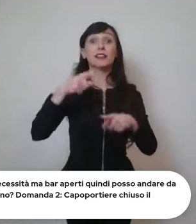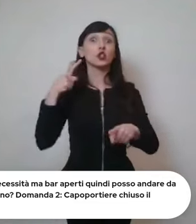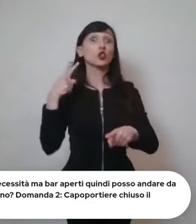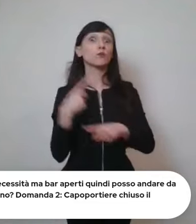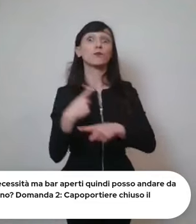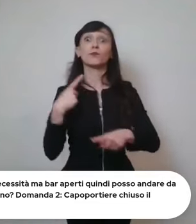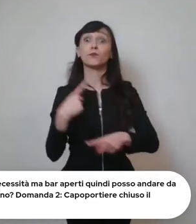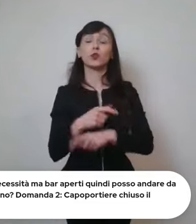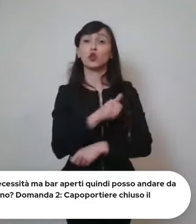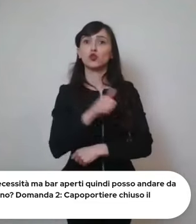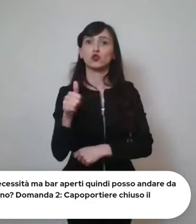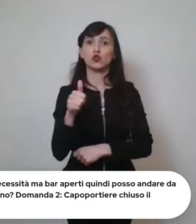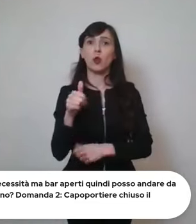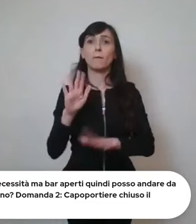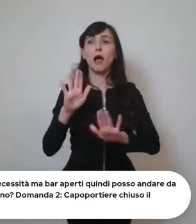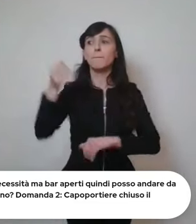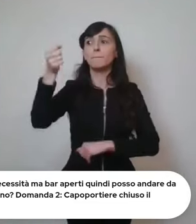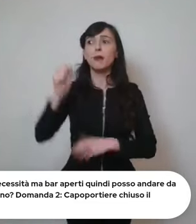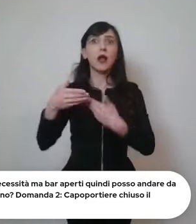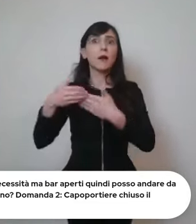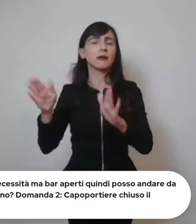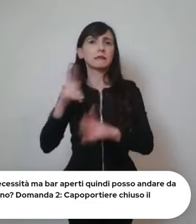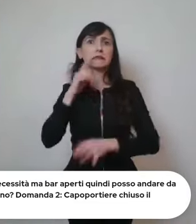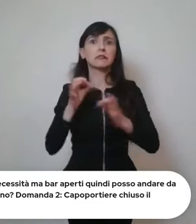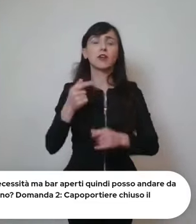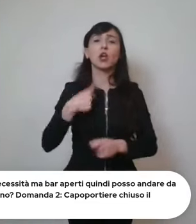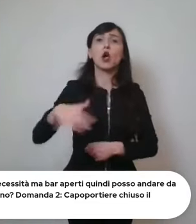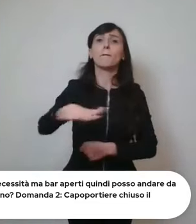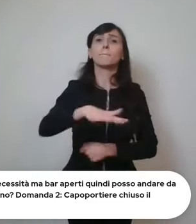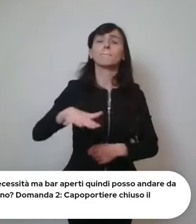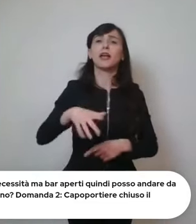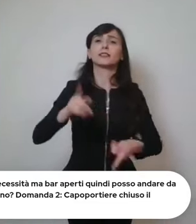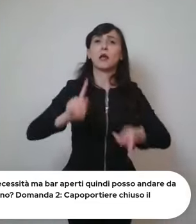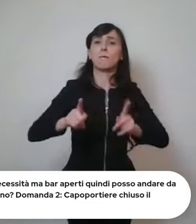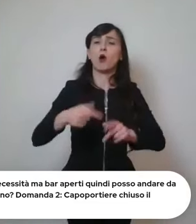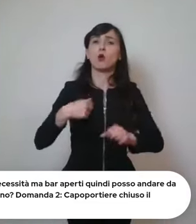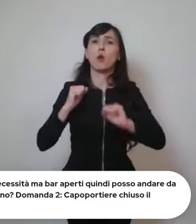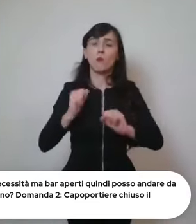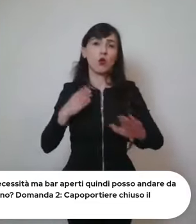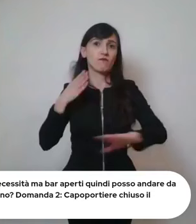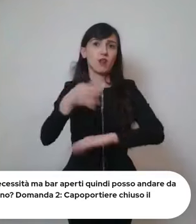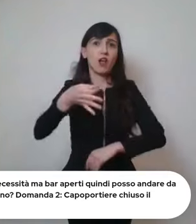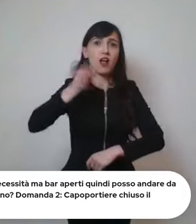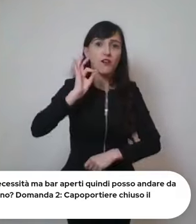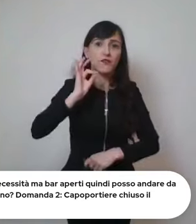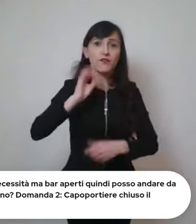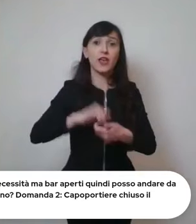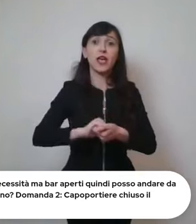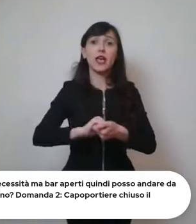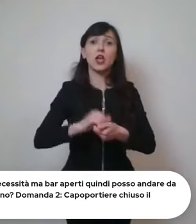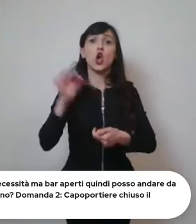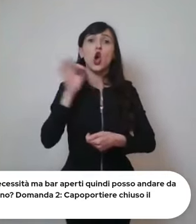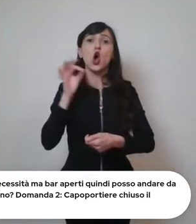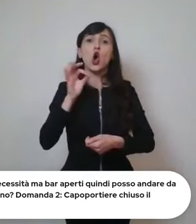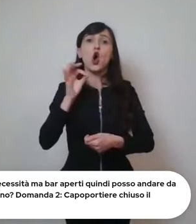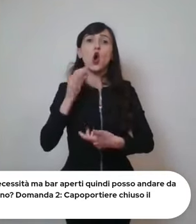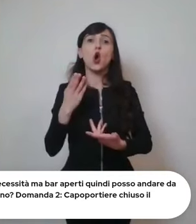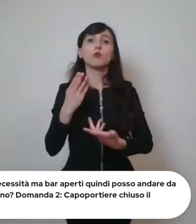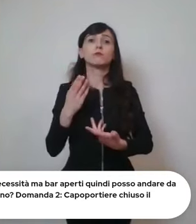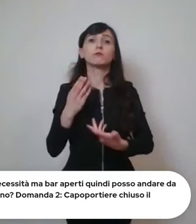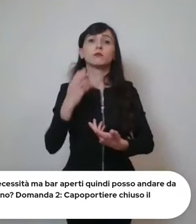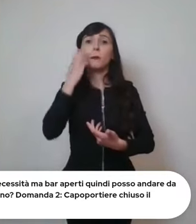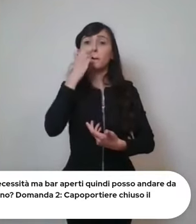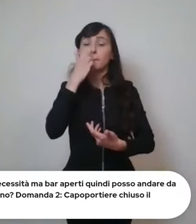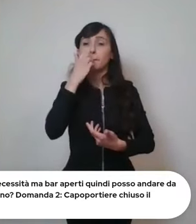aperti quindi posso andare da Piazza del Popolo a prendere un caffè a Sabotino domanda due capoportiere chiuso il pontile la piazza allora eh